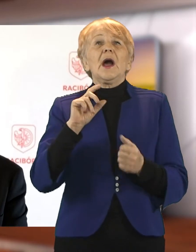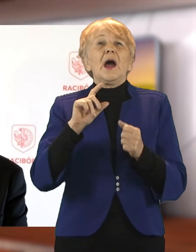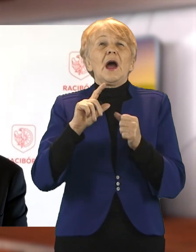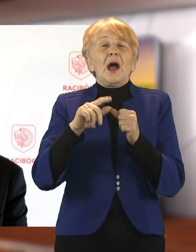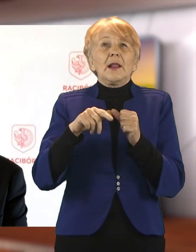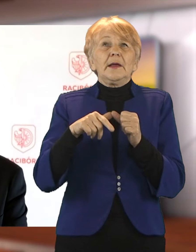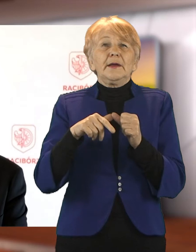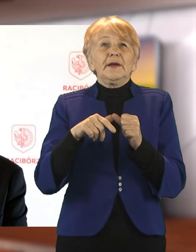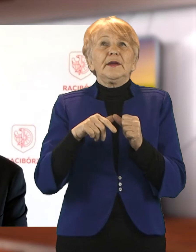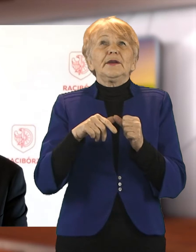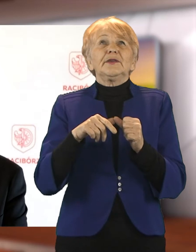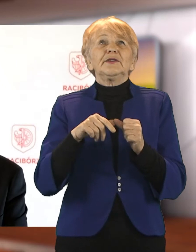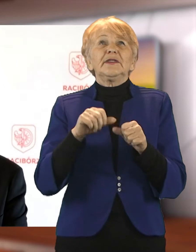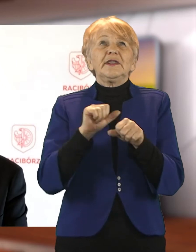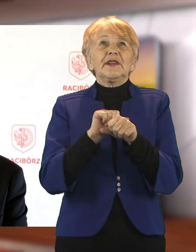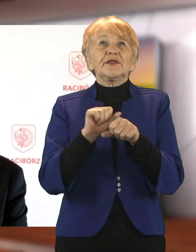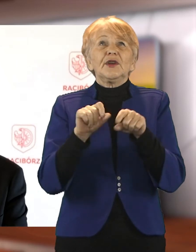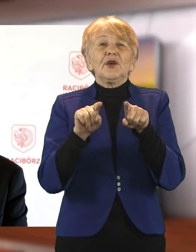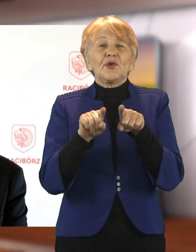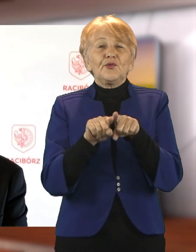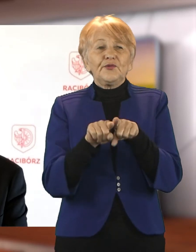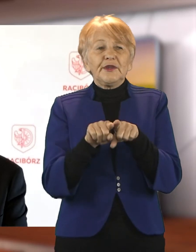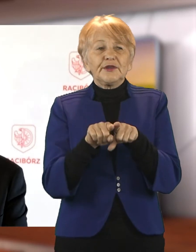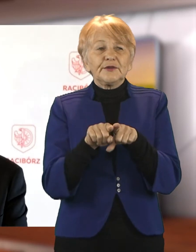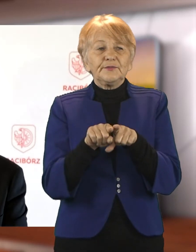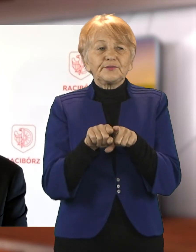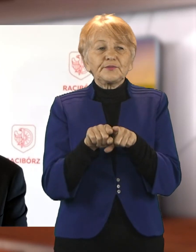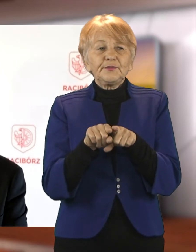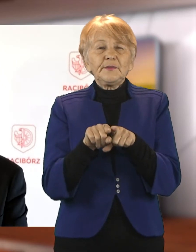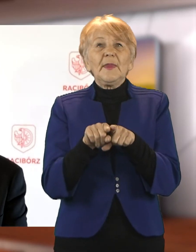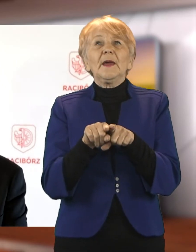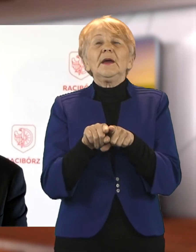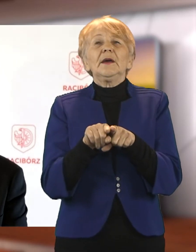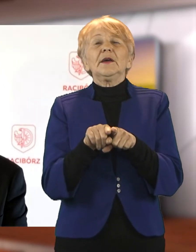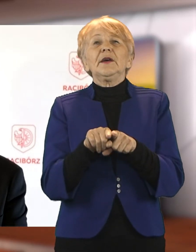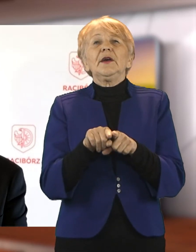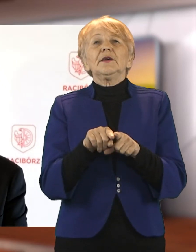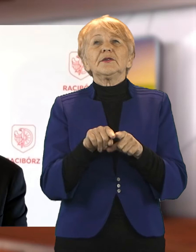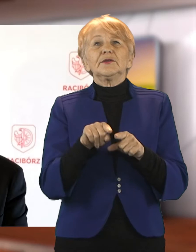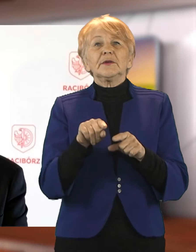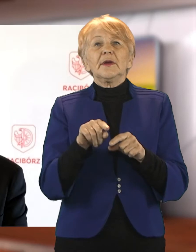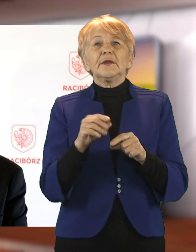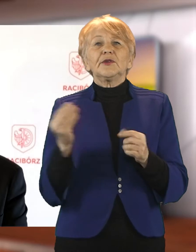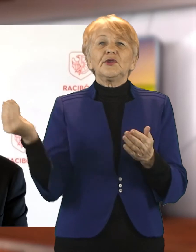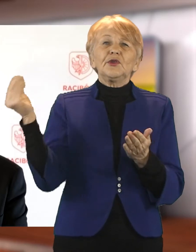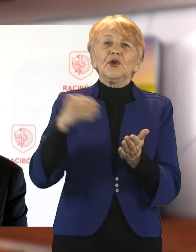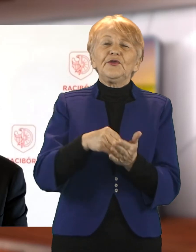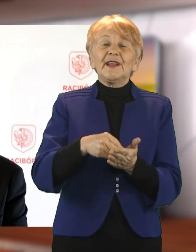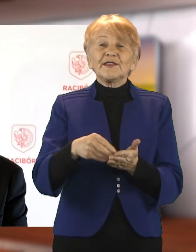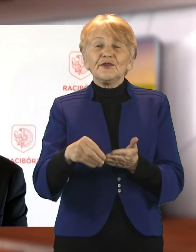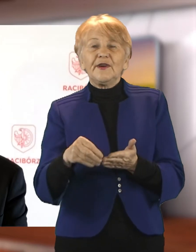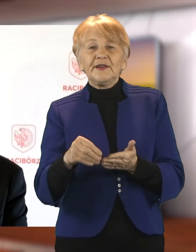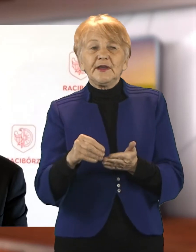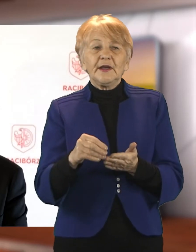dofinansowane. Wyłoniony wykonawca jest firmą solidną, sprawdzoną i godną zaufania. Wkrótce przystąpimy do